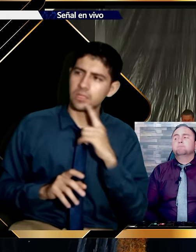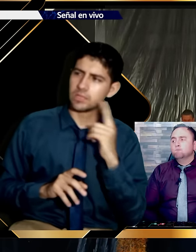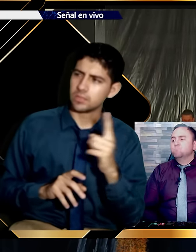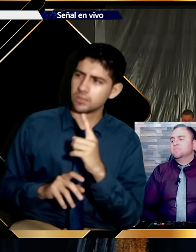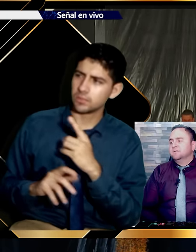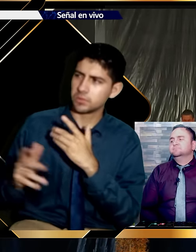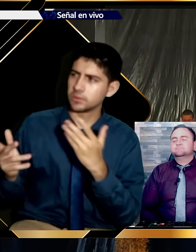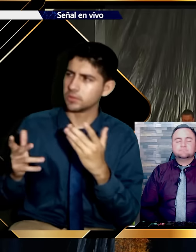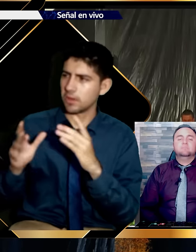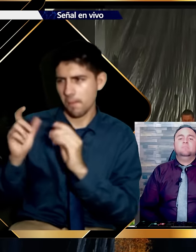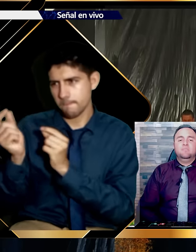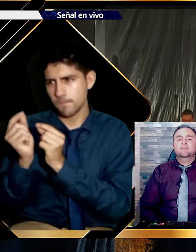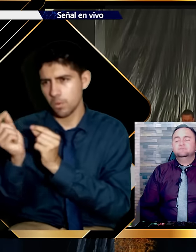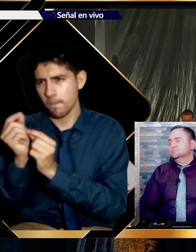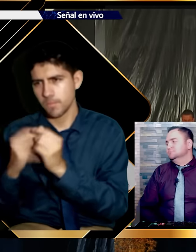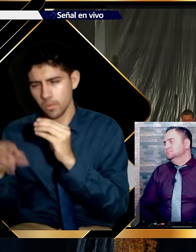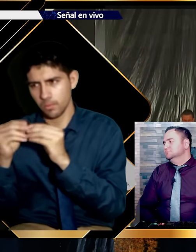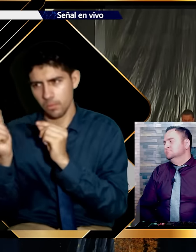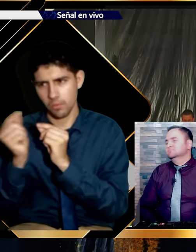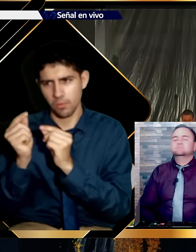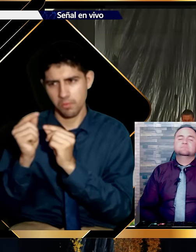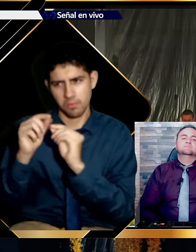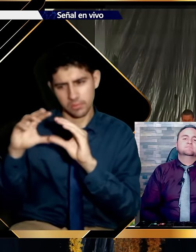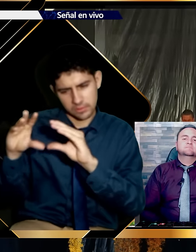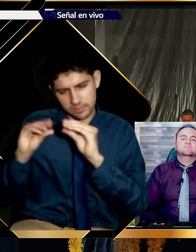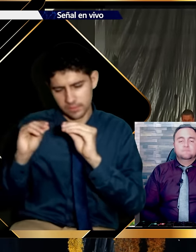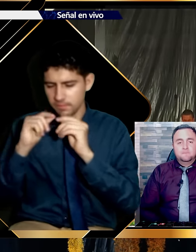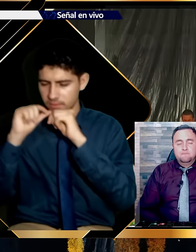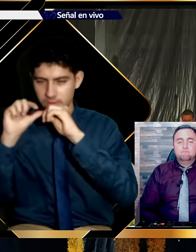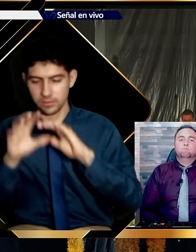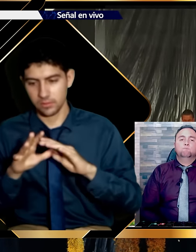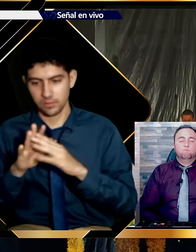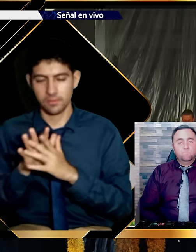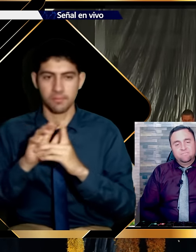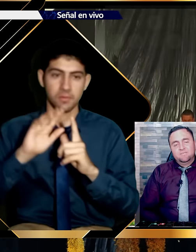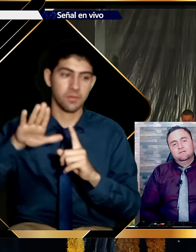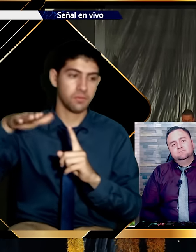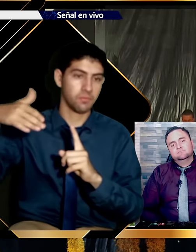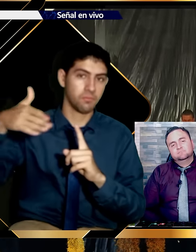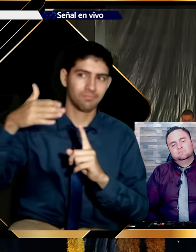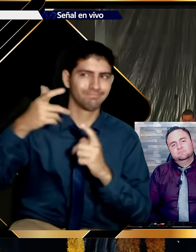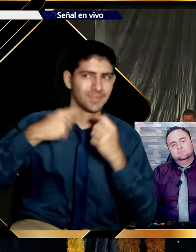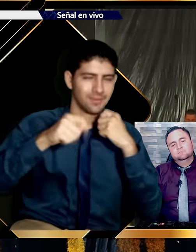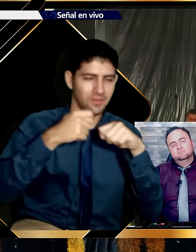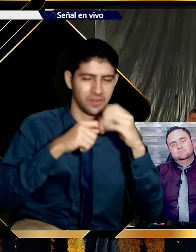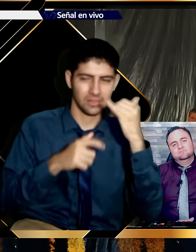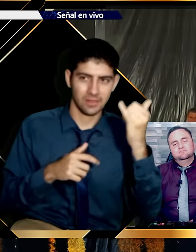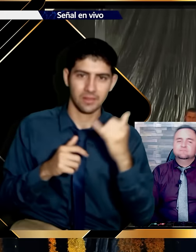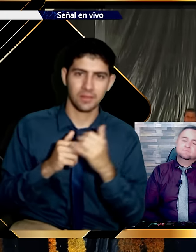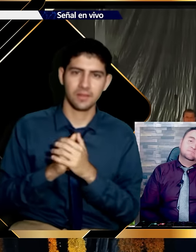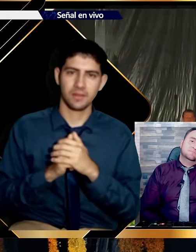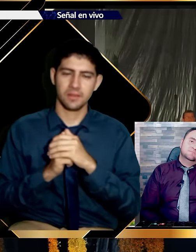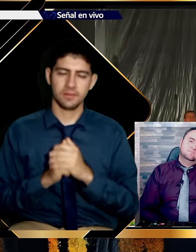estoy a punto de marcharme. Pero antes quisiera participar de un himno. Y luego darle el último